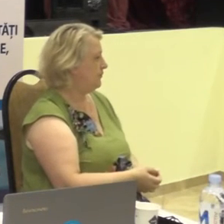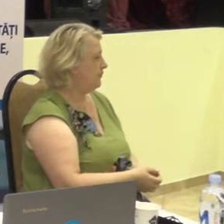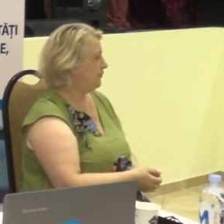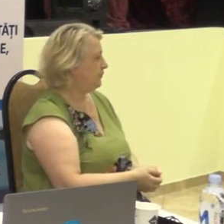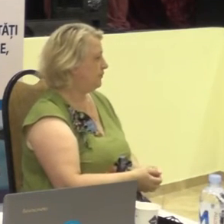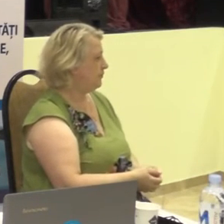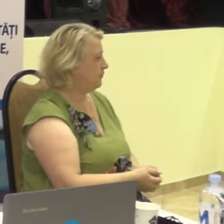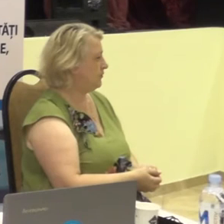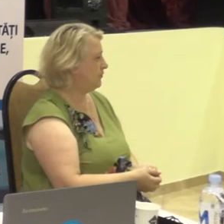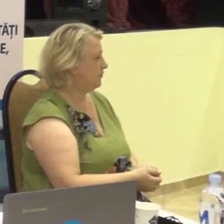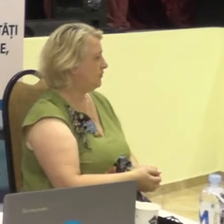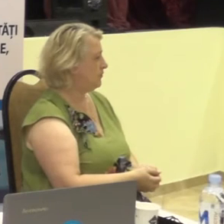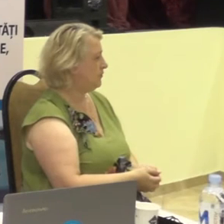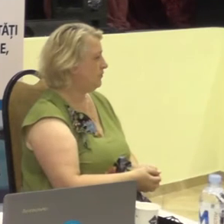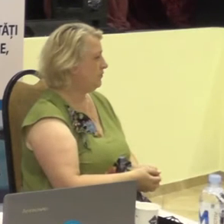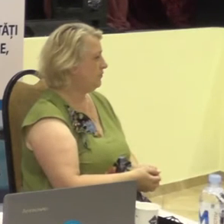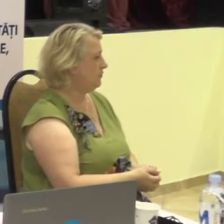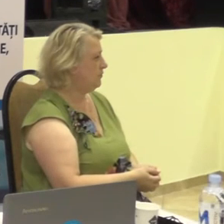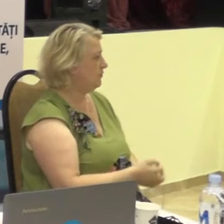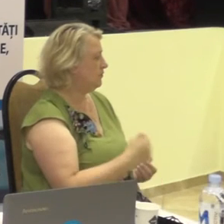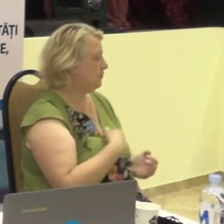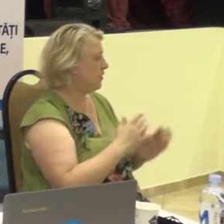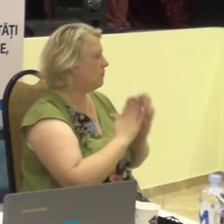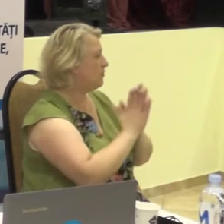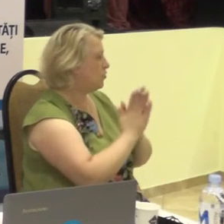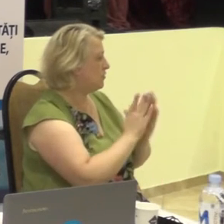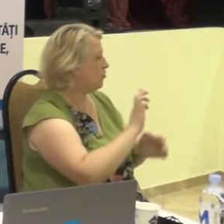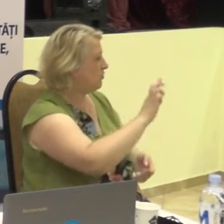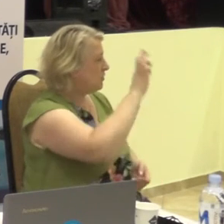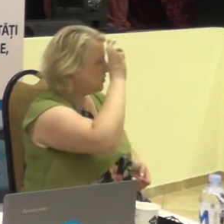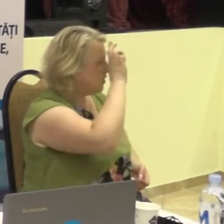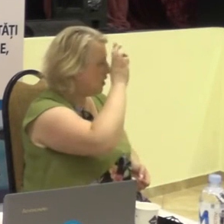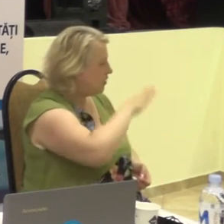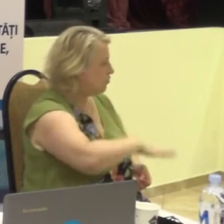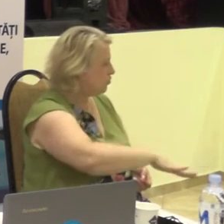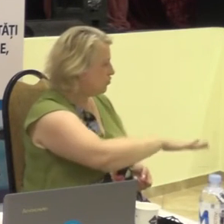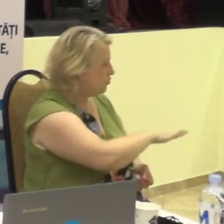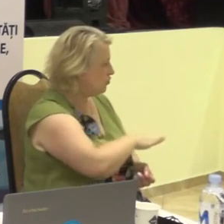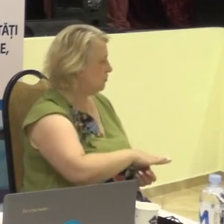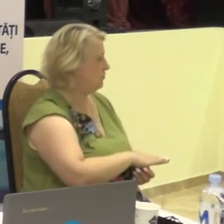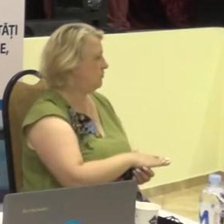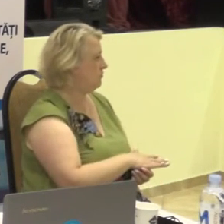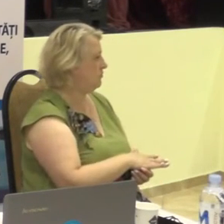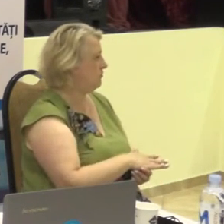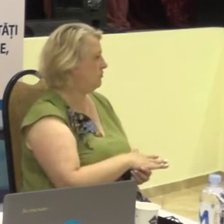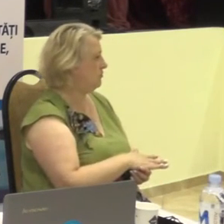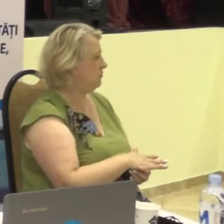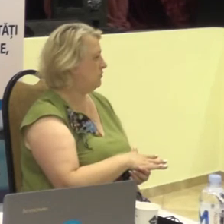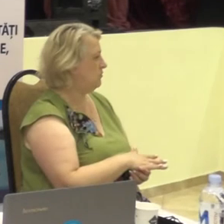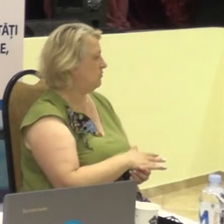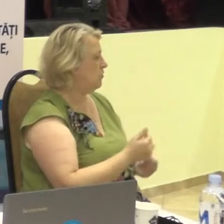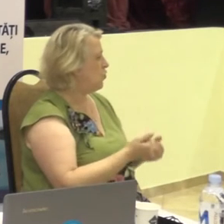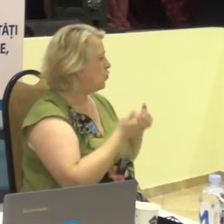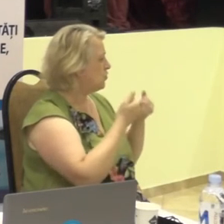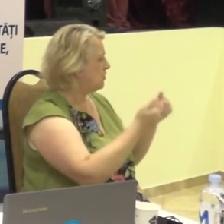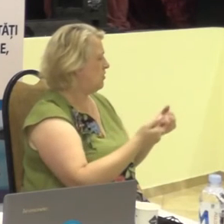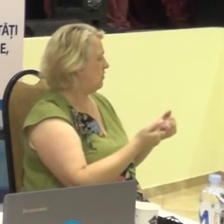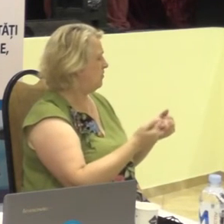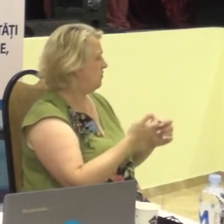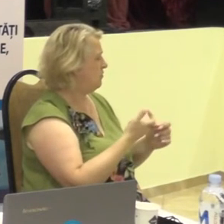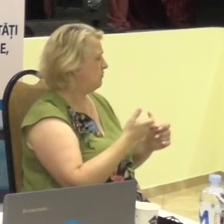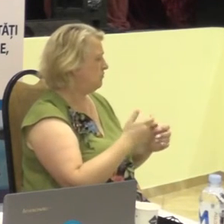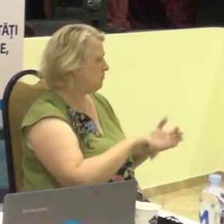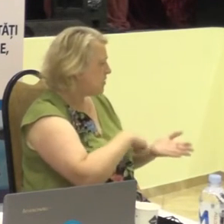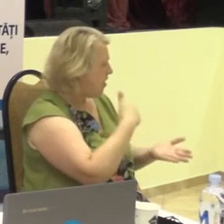Și noi cerem ca statul să atragă o